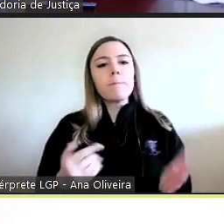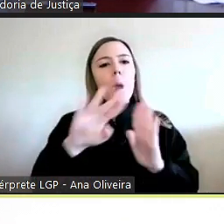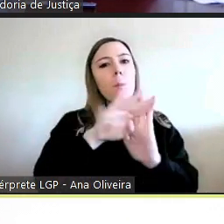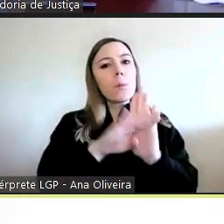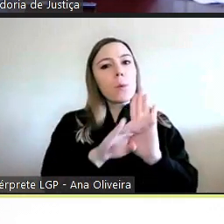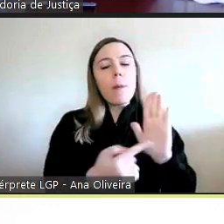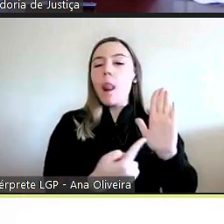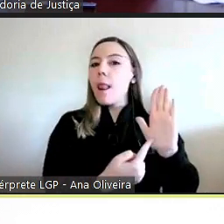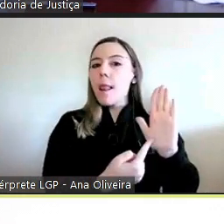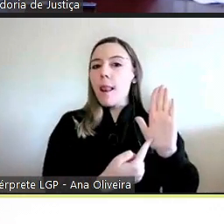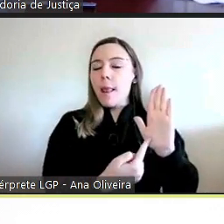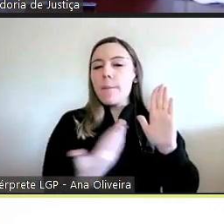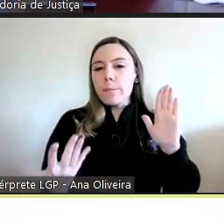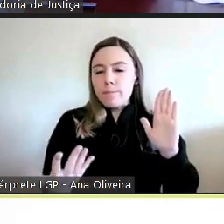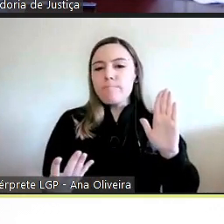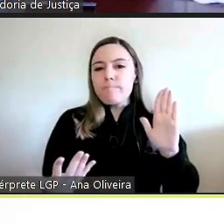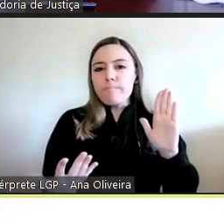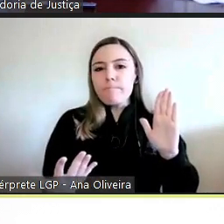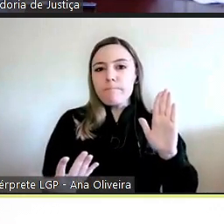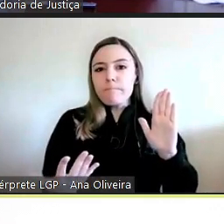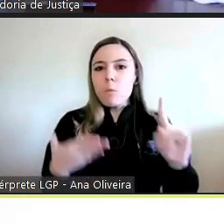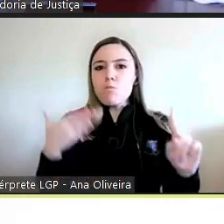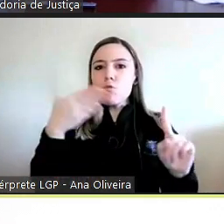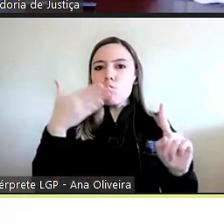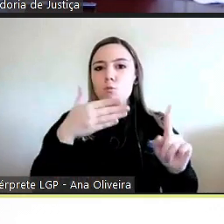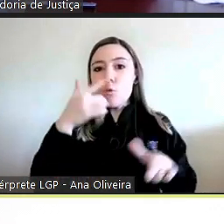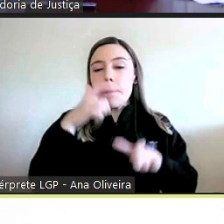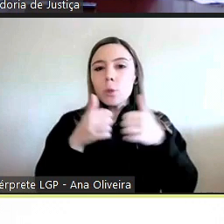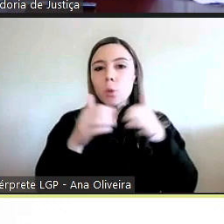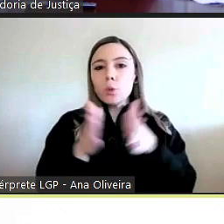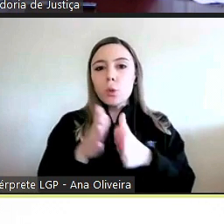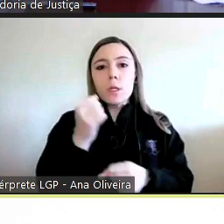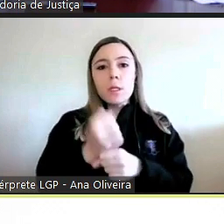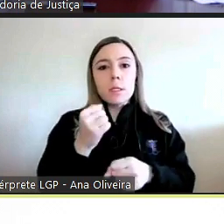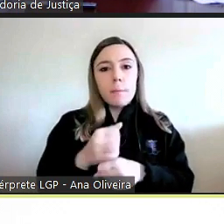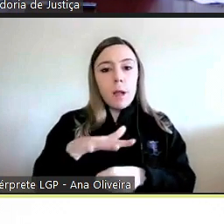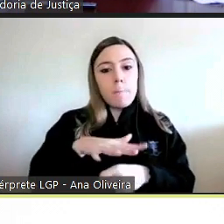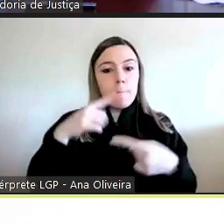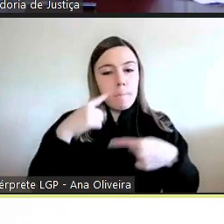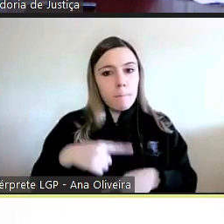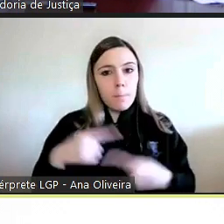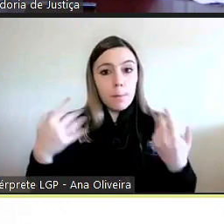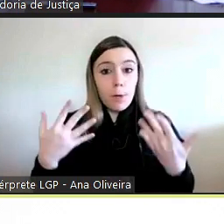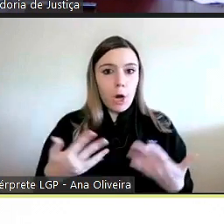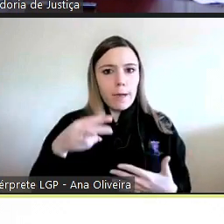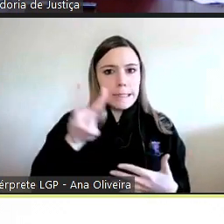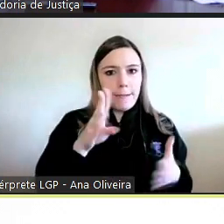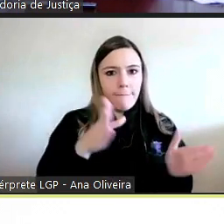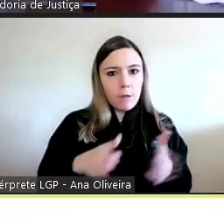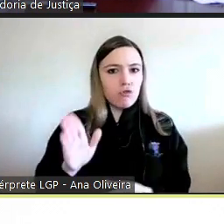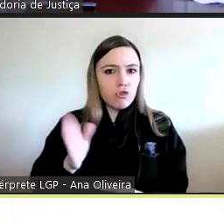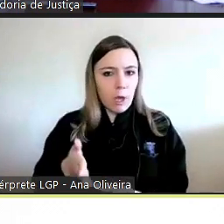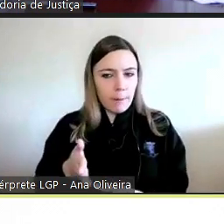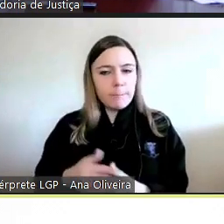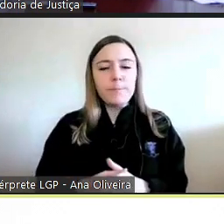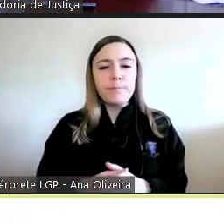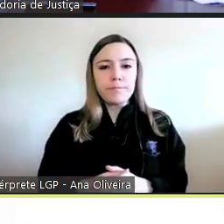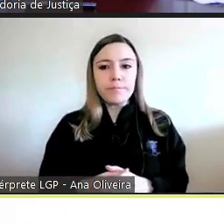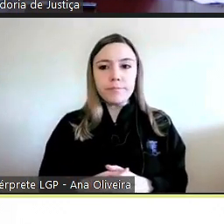tem como destinatários todos os trabalhadores da administração pública, vai na sua terceira edição e